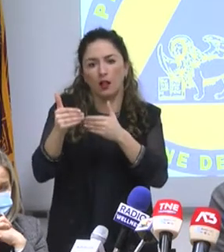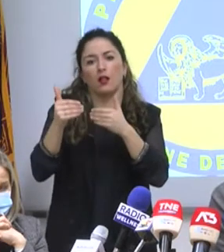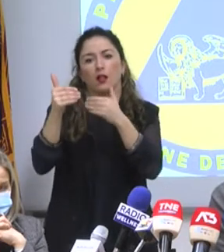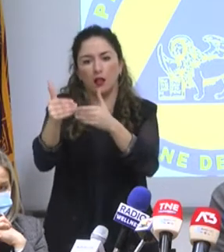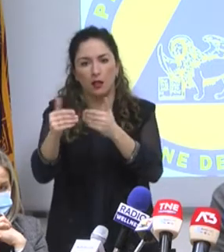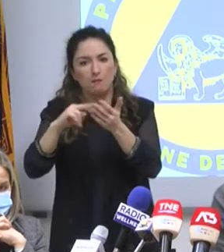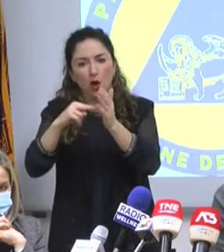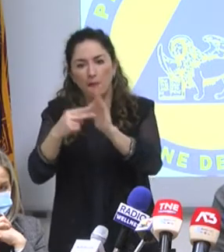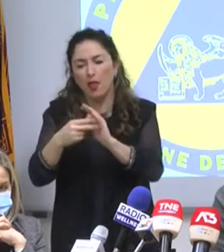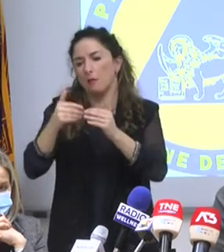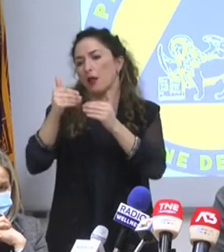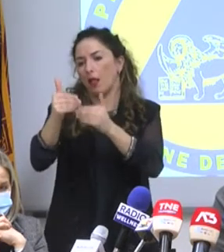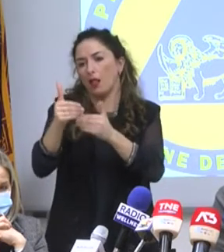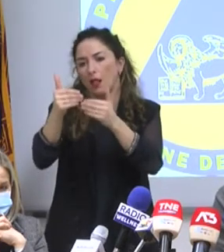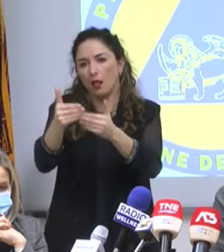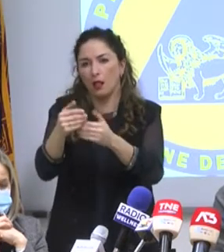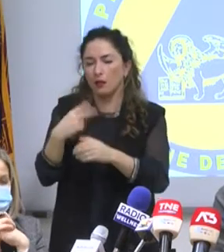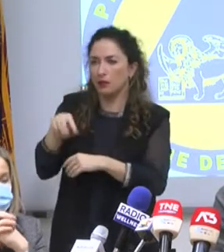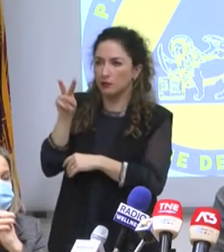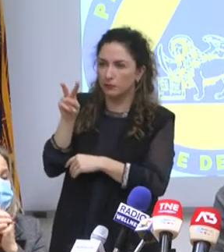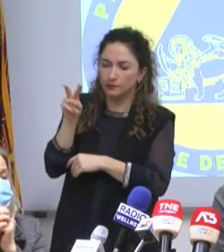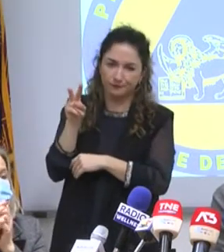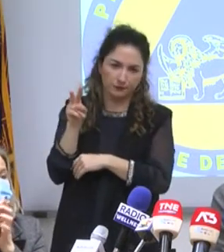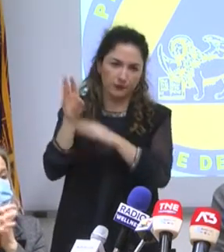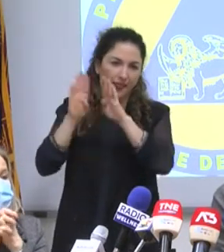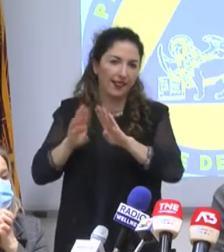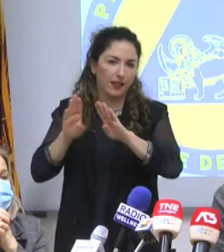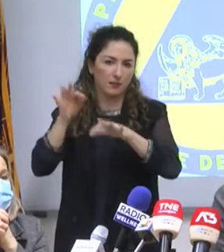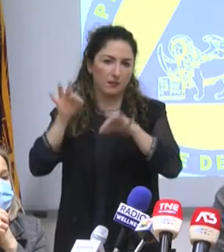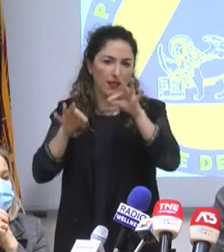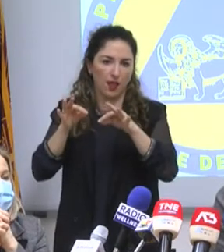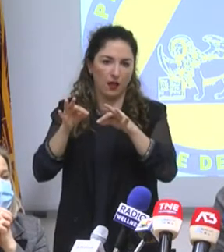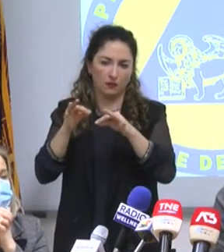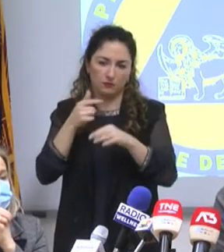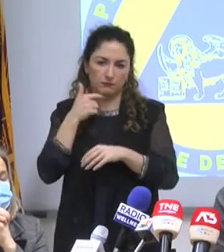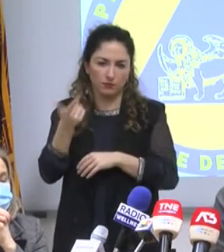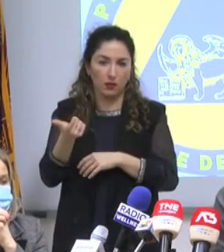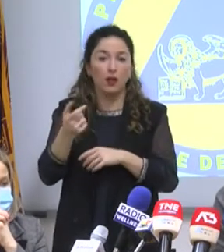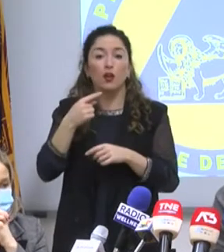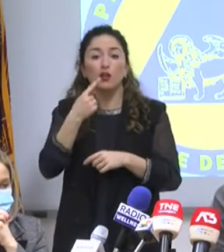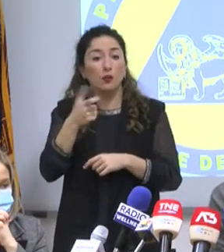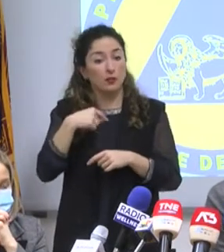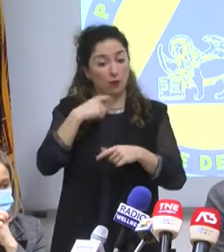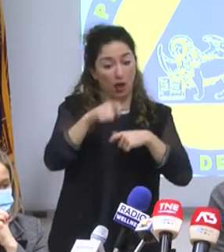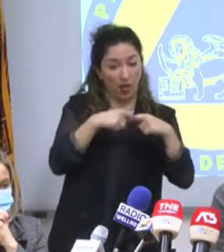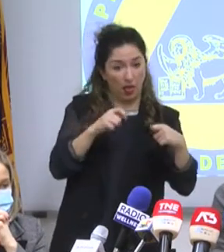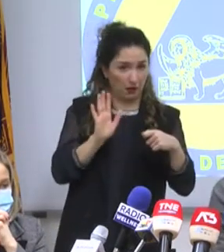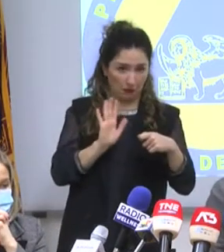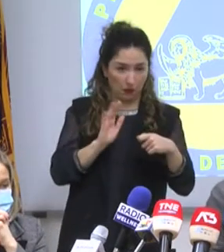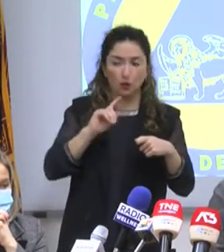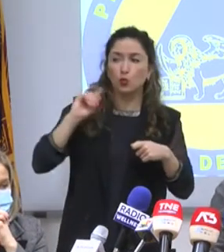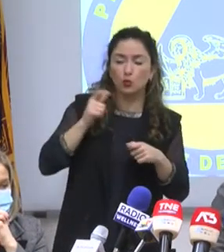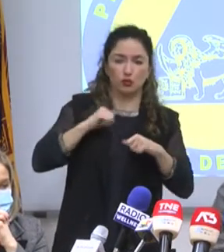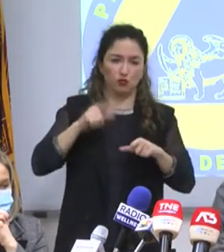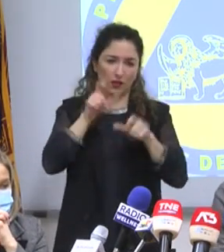facendoci assistere a un teatrino che avremmo voluto. E ve lo dico non perché faccio parte dell'altra parte politica, perché tutti noi cittadini mi hanno detto ma